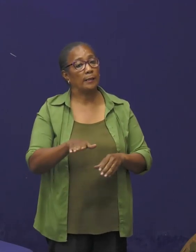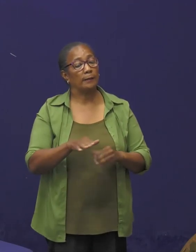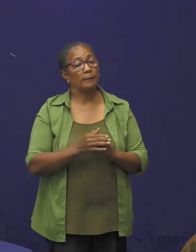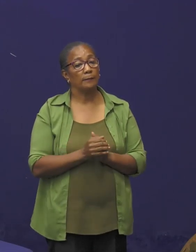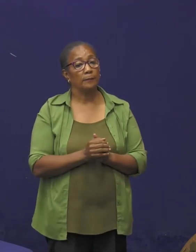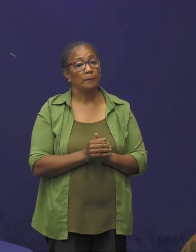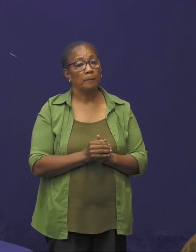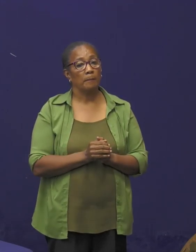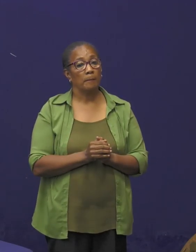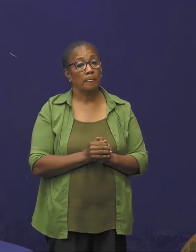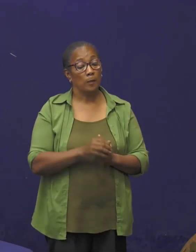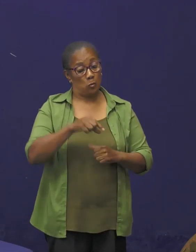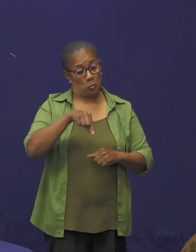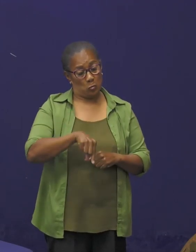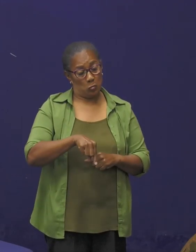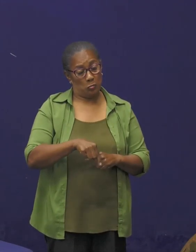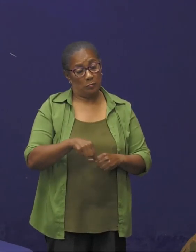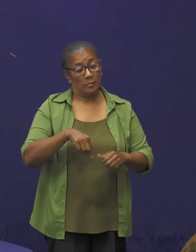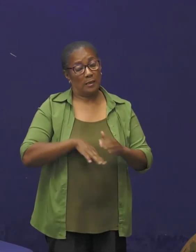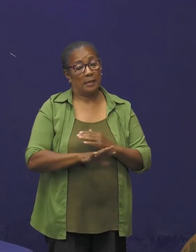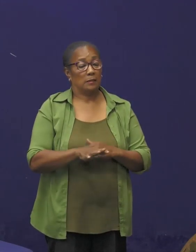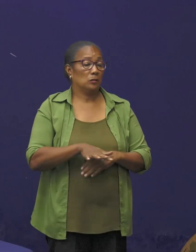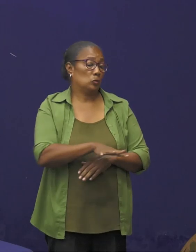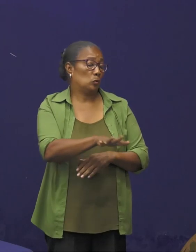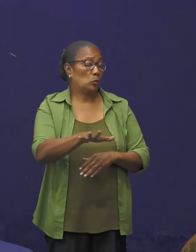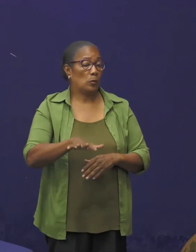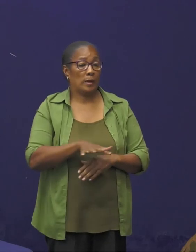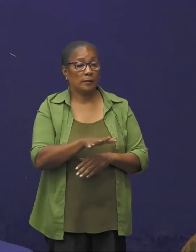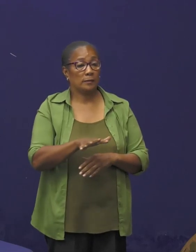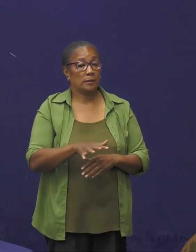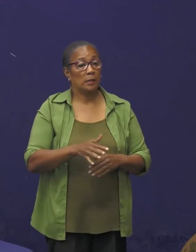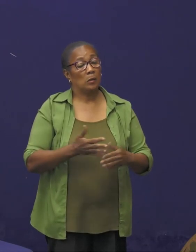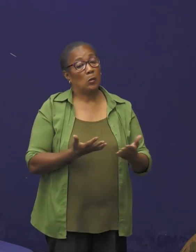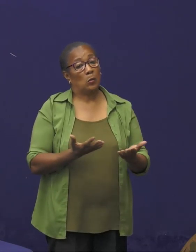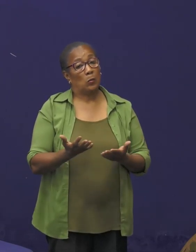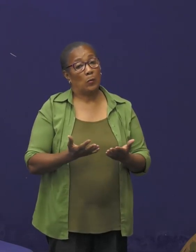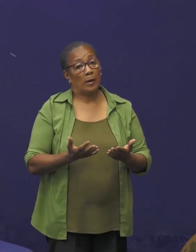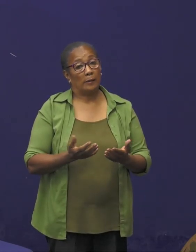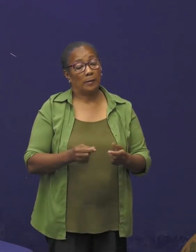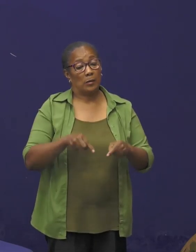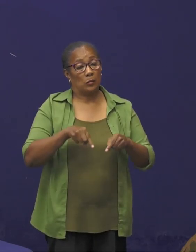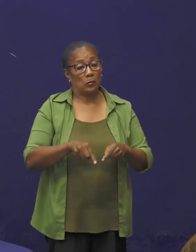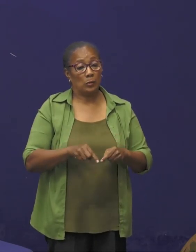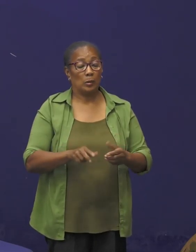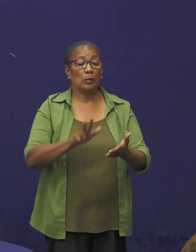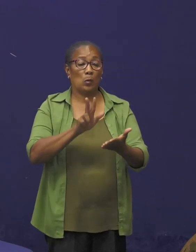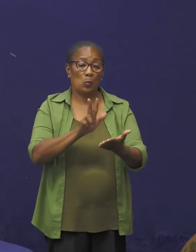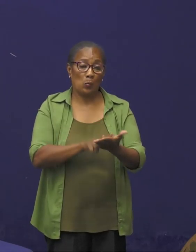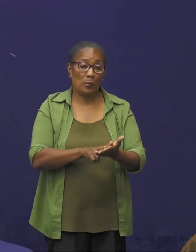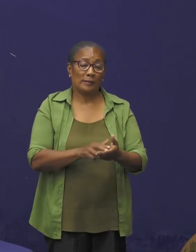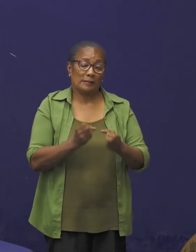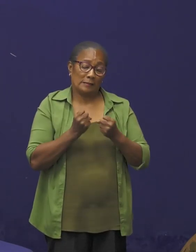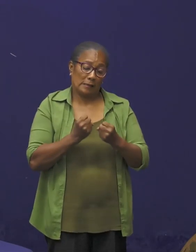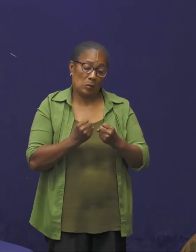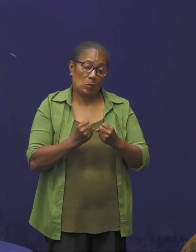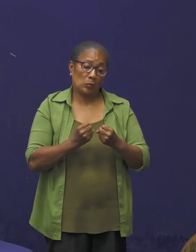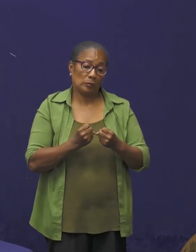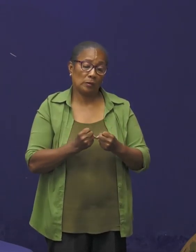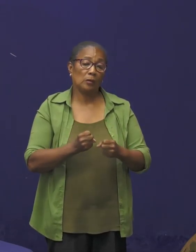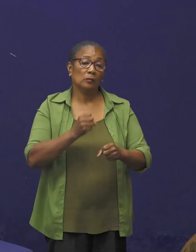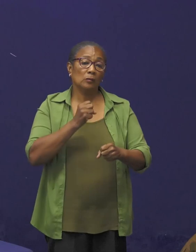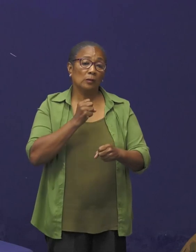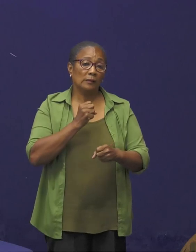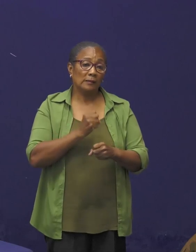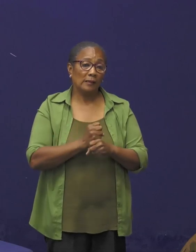in een situatie waarbij strak de hand leggen aan de wet of op de wet tot